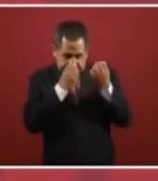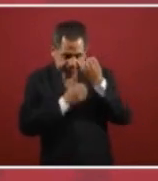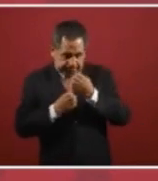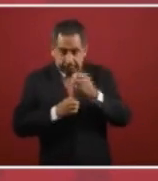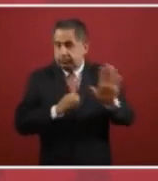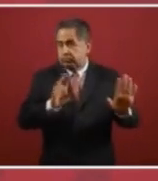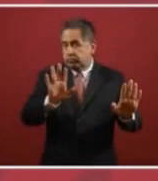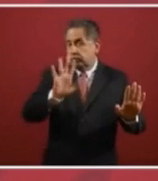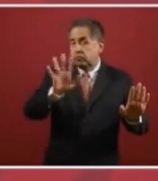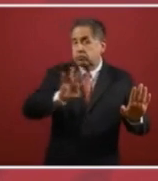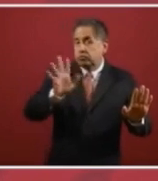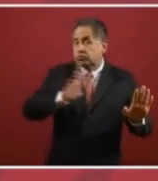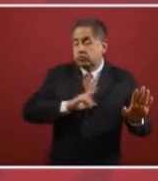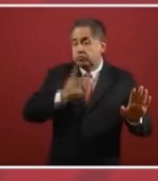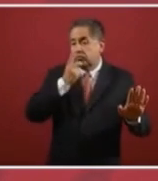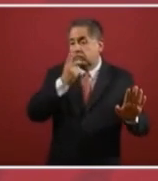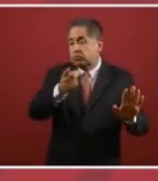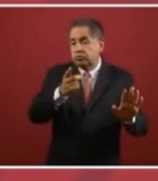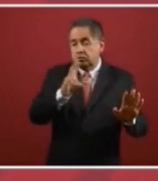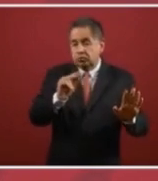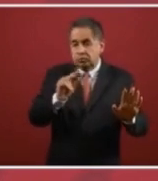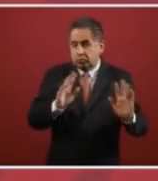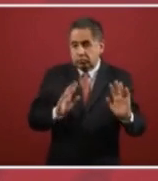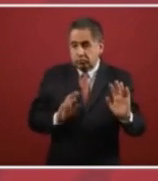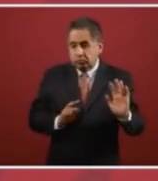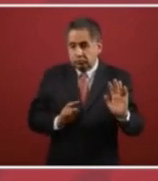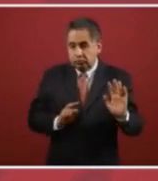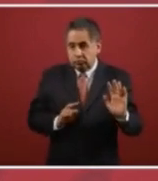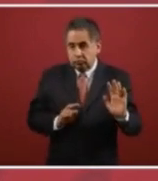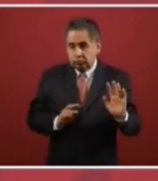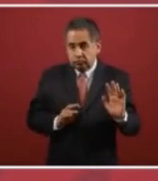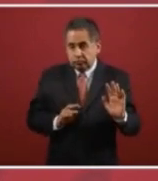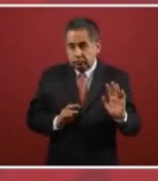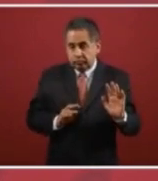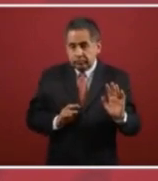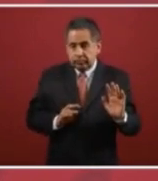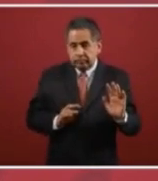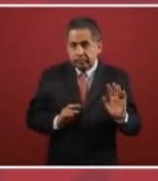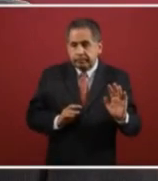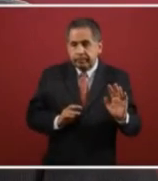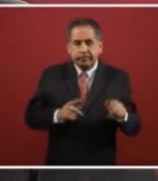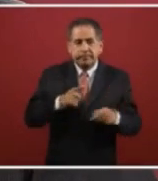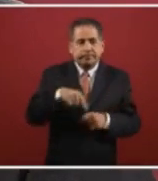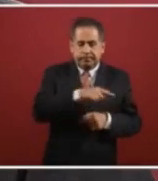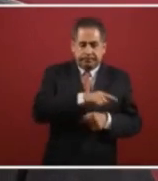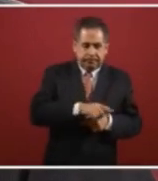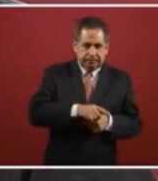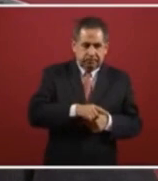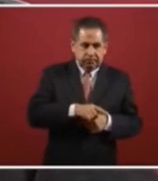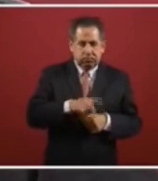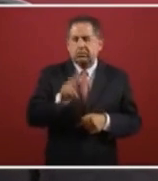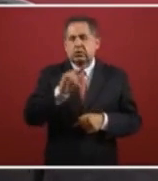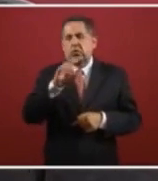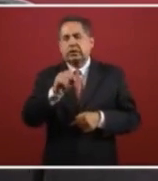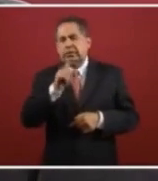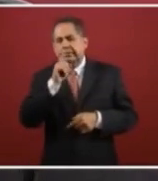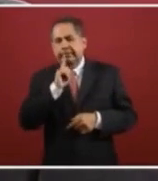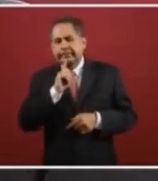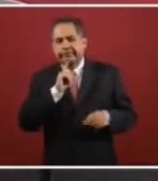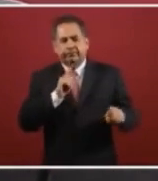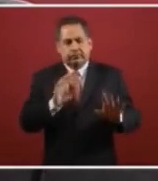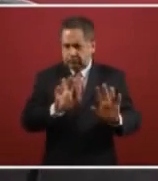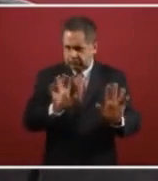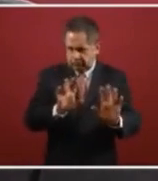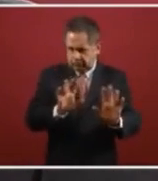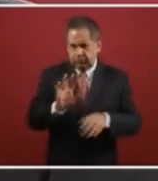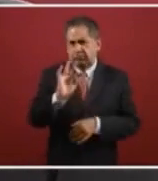diciendo que no pudo suceder esto estoy